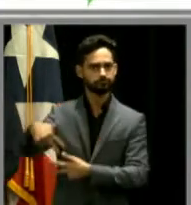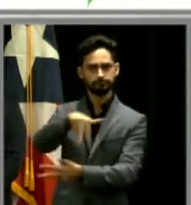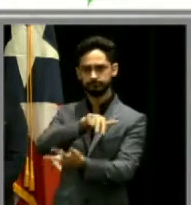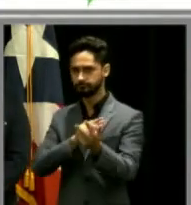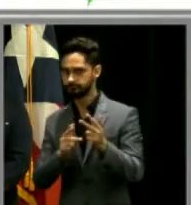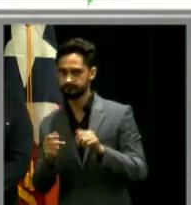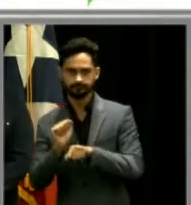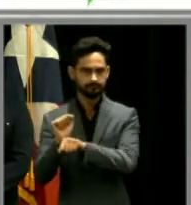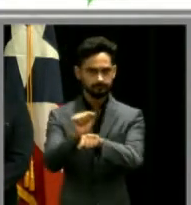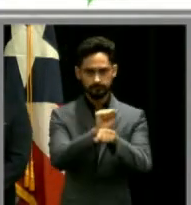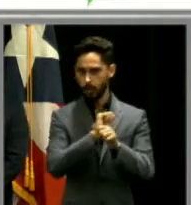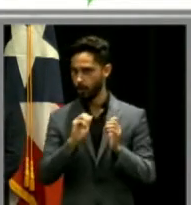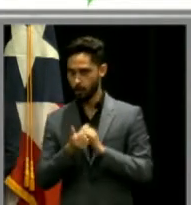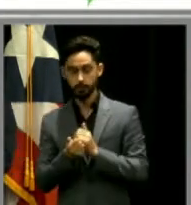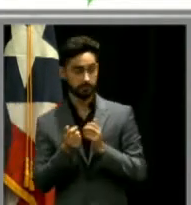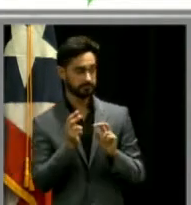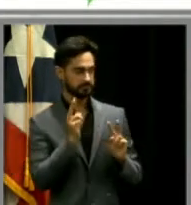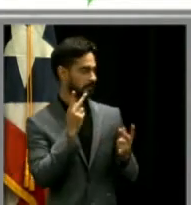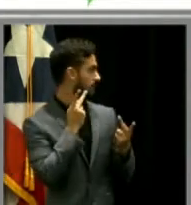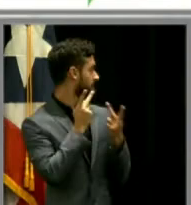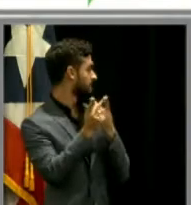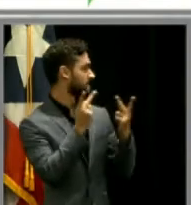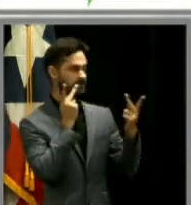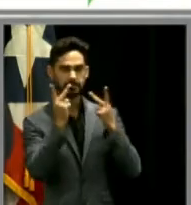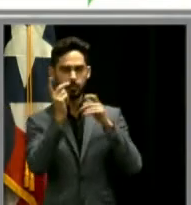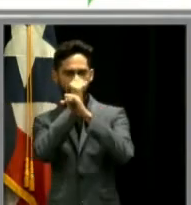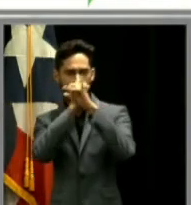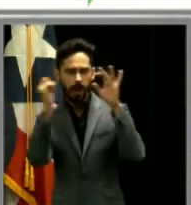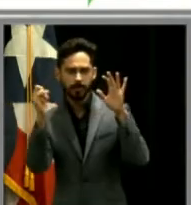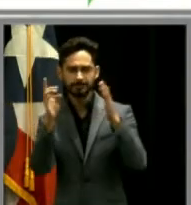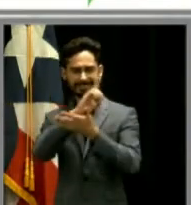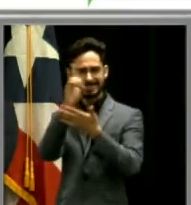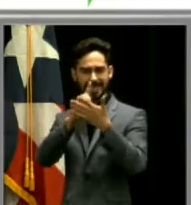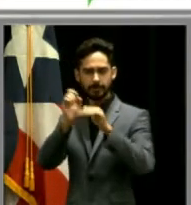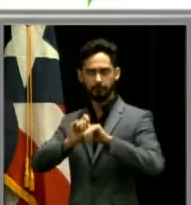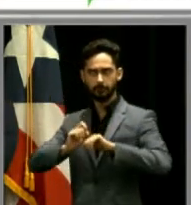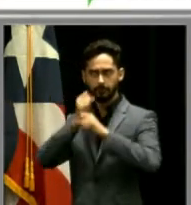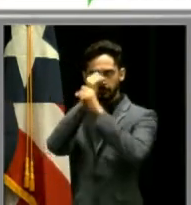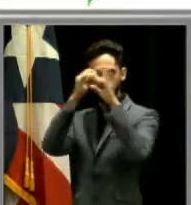Aquí pueden ver un visual de cómo va a quedar el hospital.